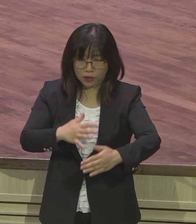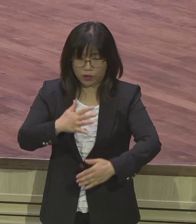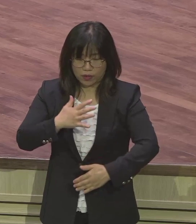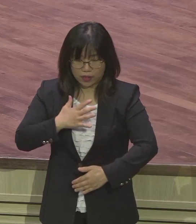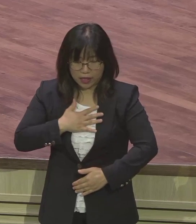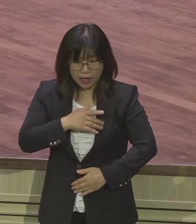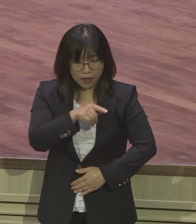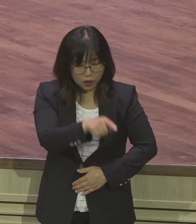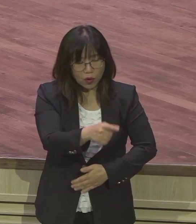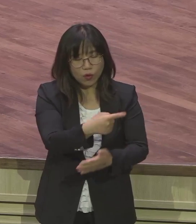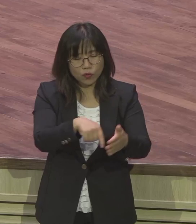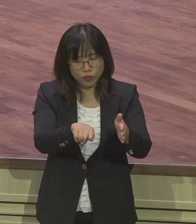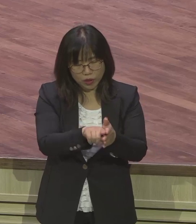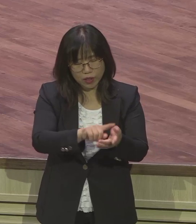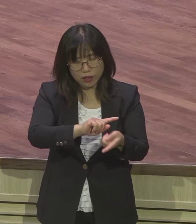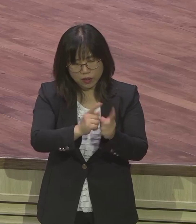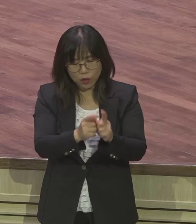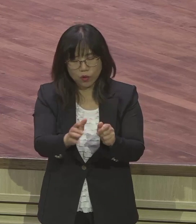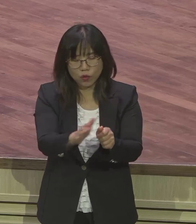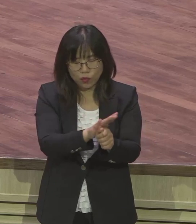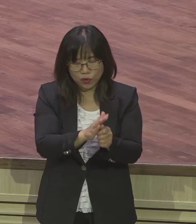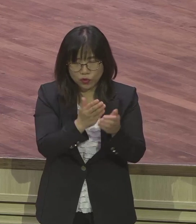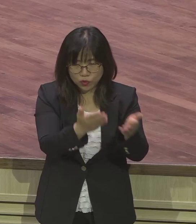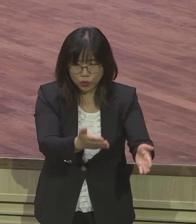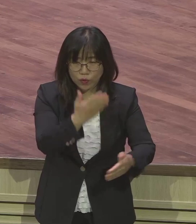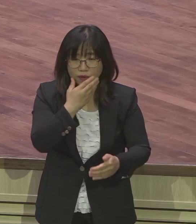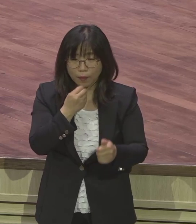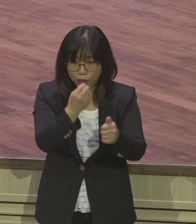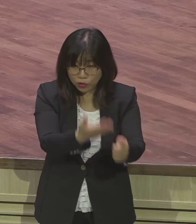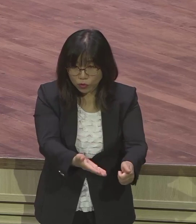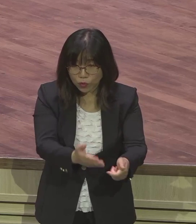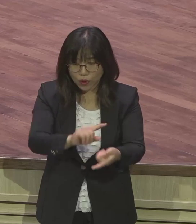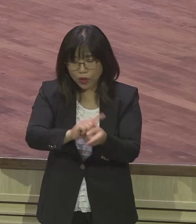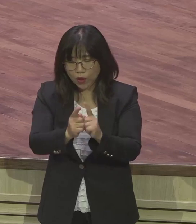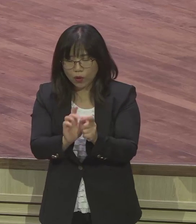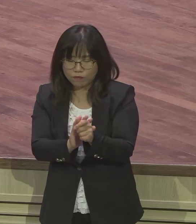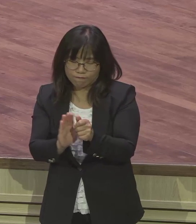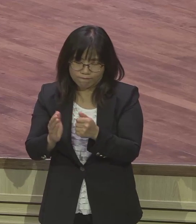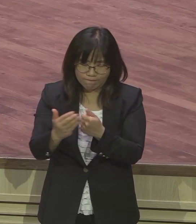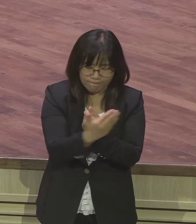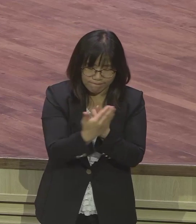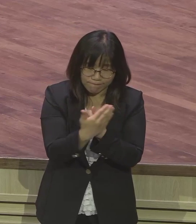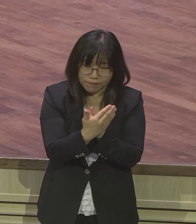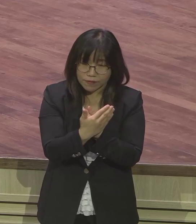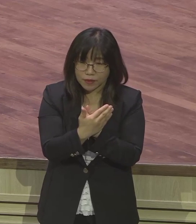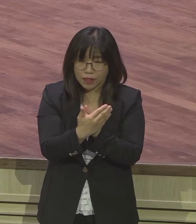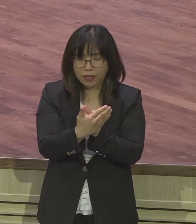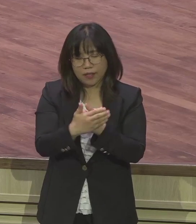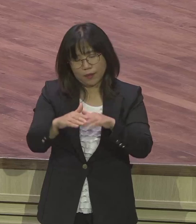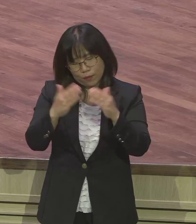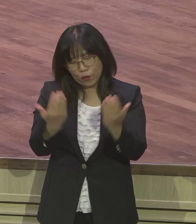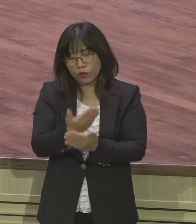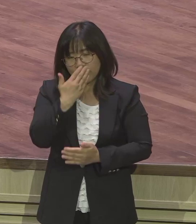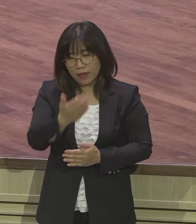위해주고 생각하면서 복음 때문에 서로 이렇게 감싸주면 안 될 게 뭐 있어요 WRC가 22년째 하고 있어요